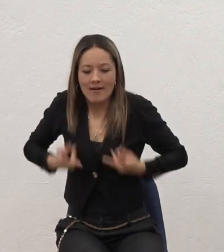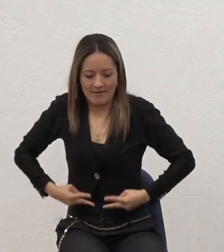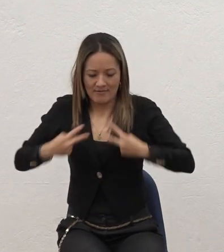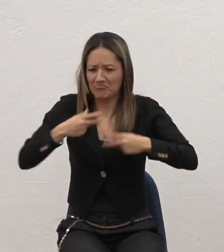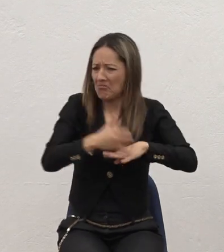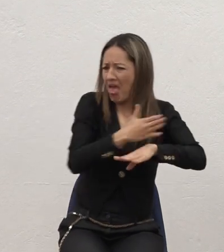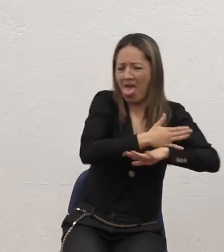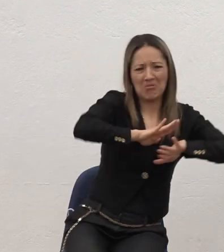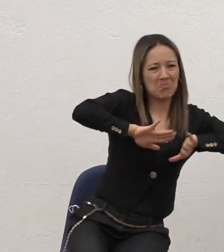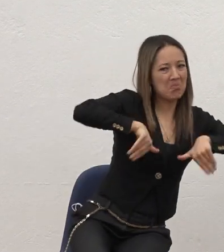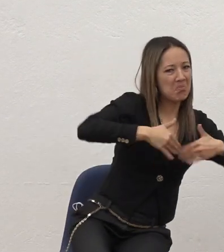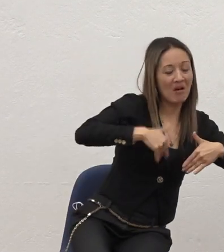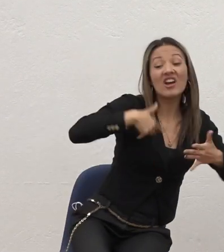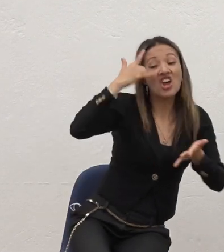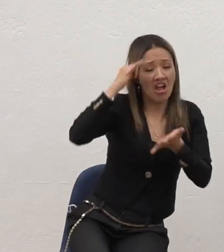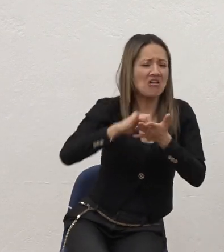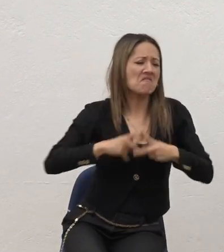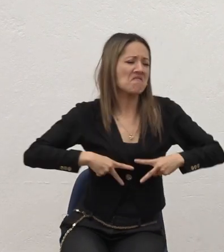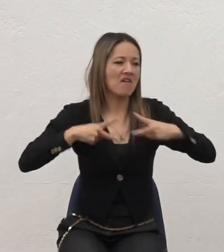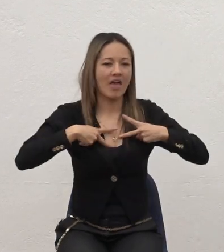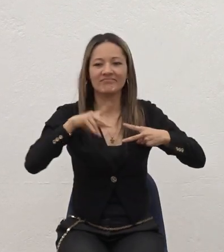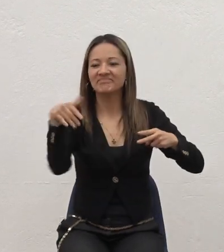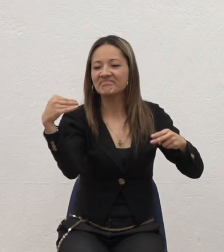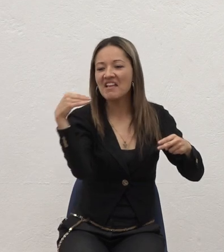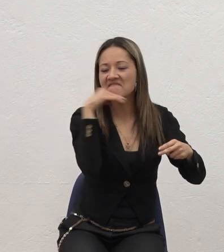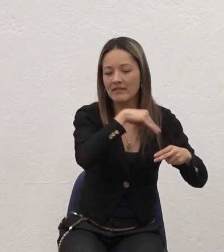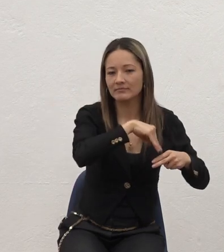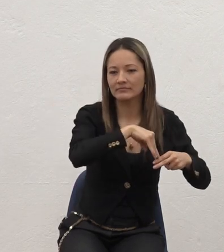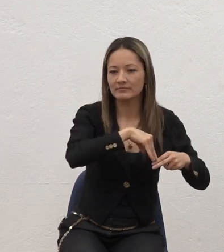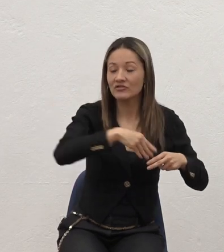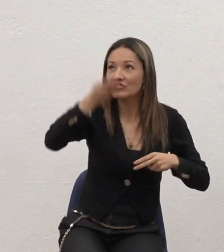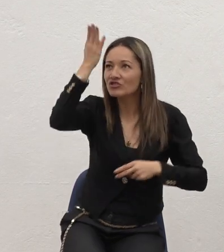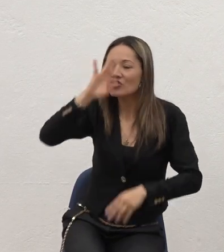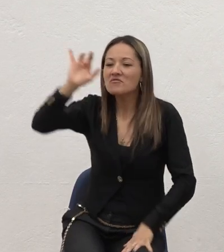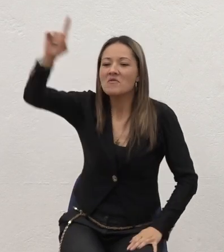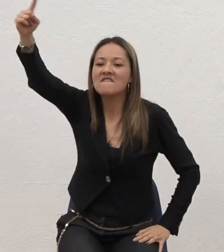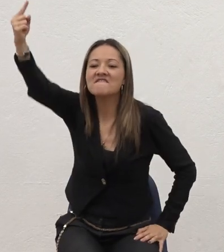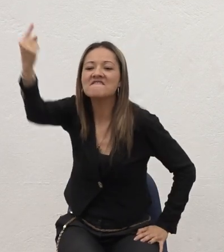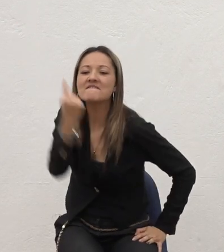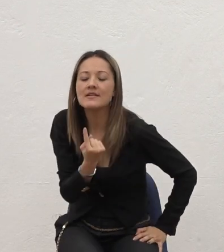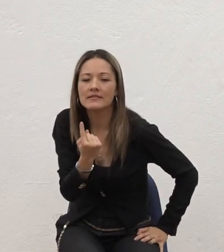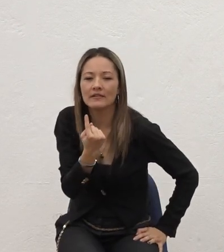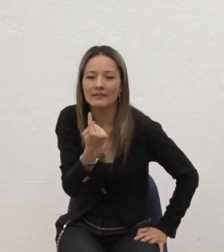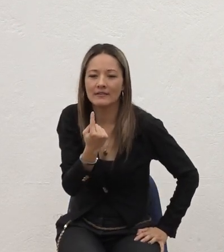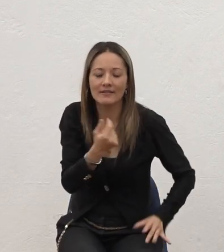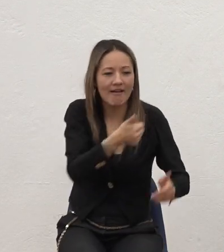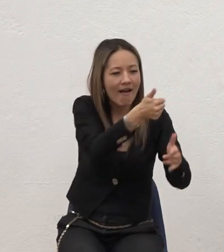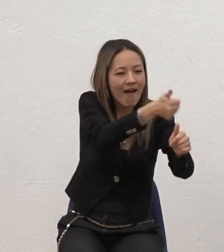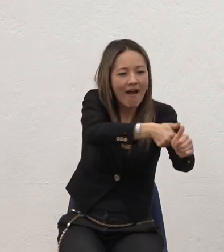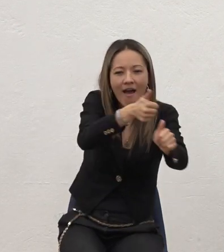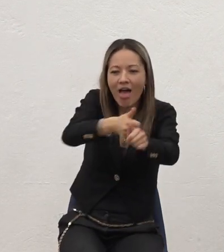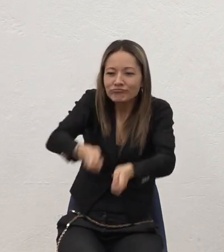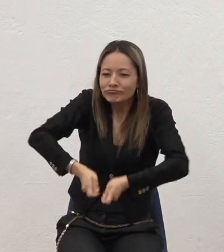creía que tenía una vida Y no Dios mismo viene Viene por nosotros A salvarnos Isaías 40